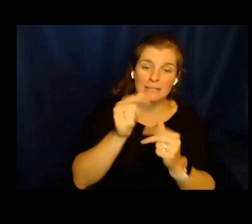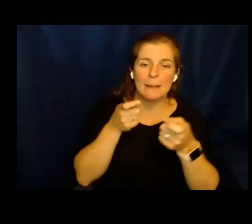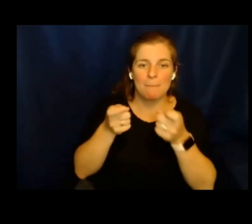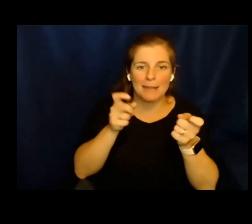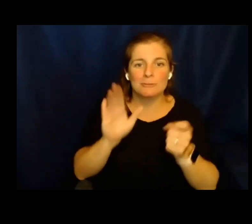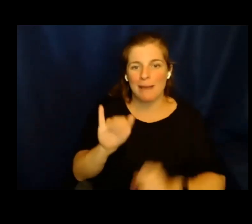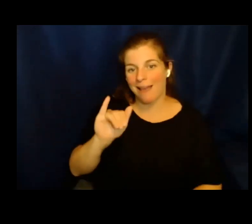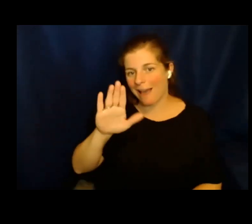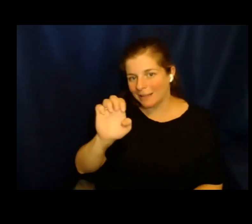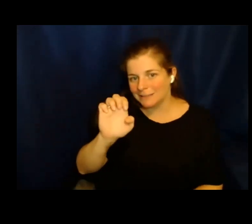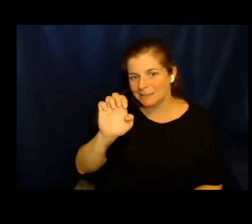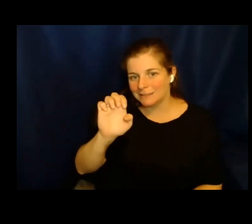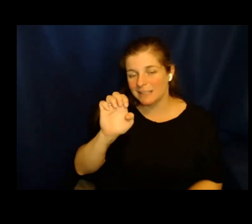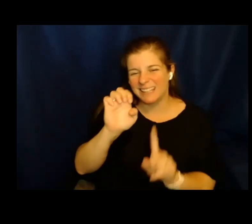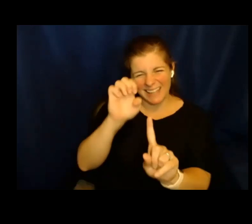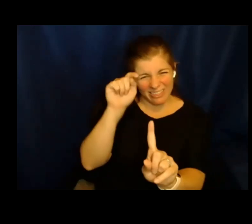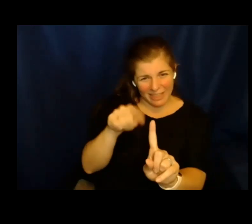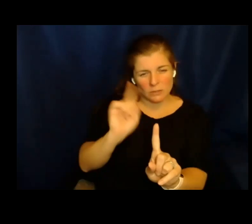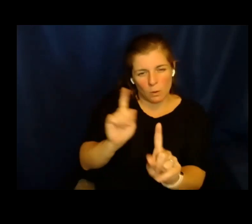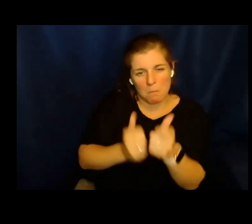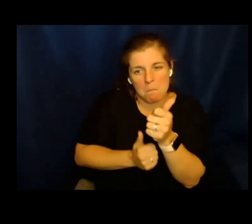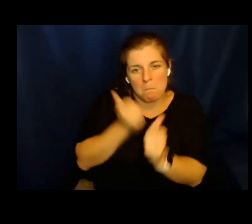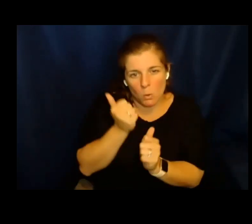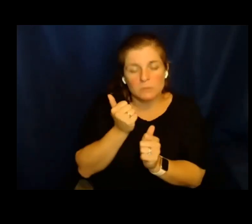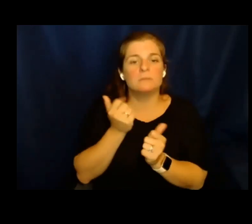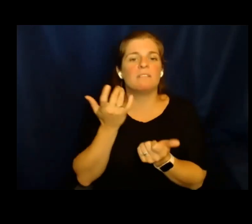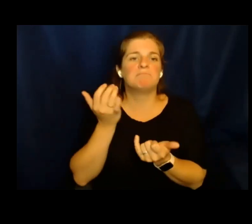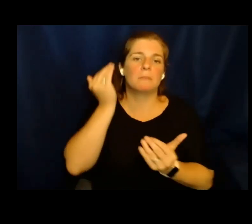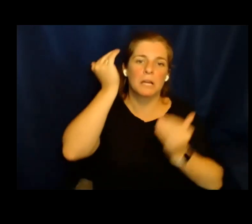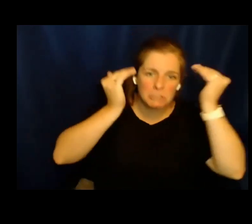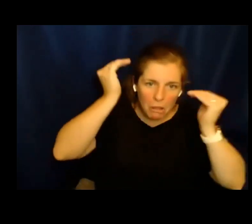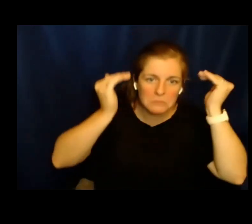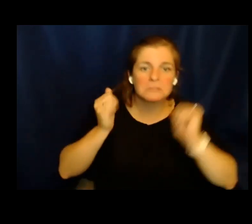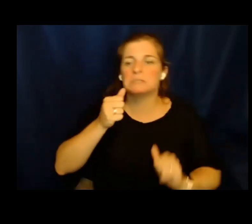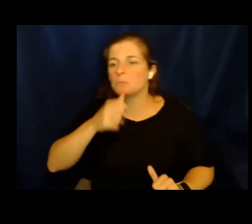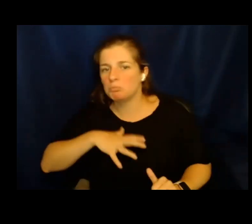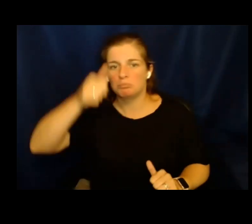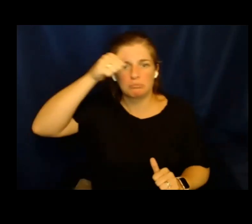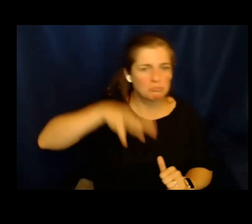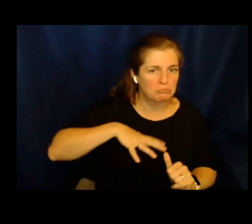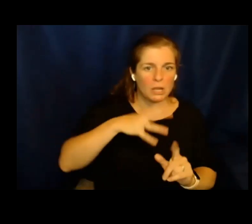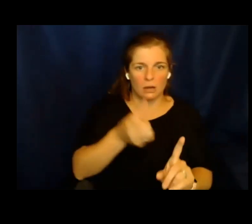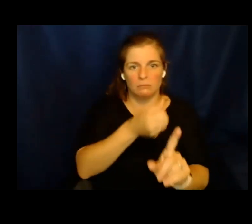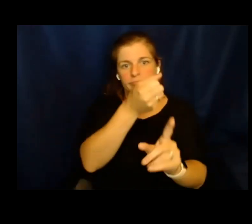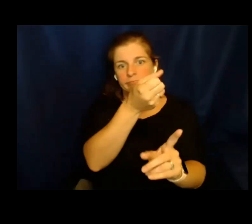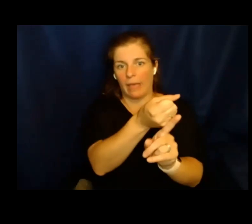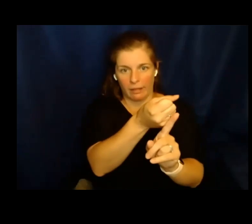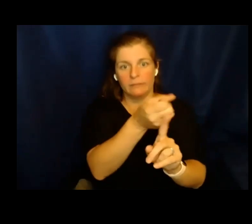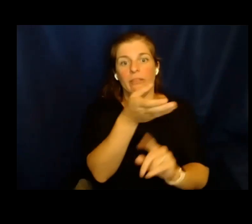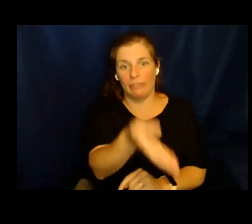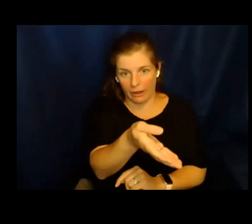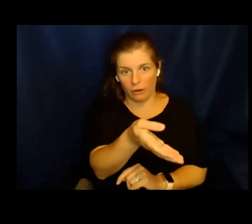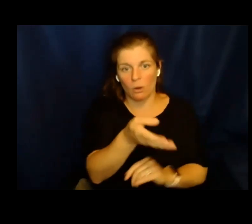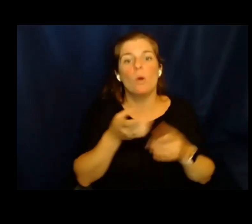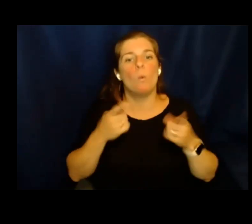por ICE, que es donde la mayoría de estos chicos y adultos y mujeres son